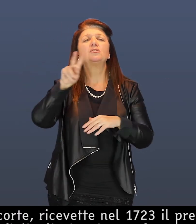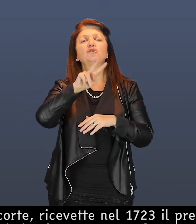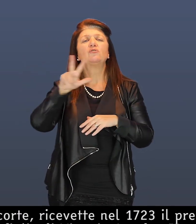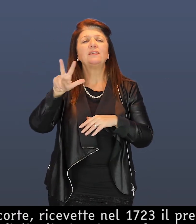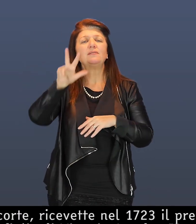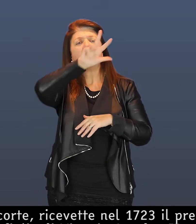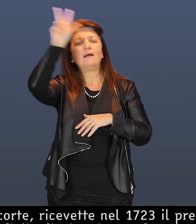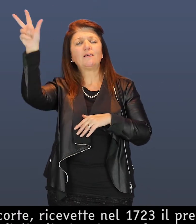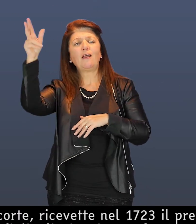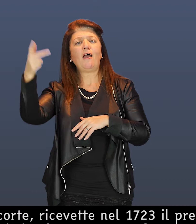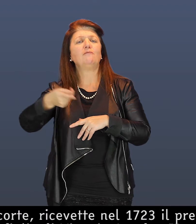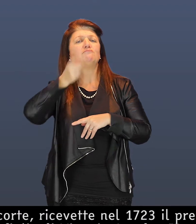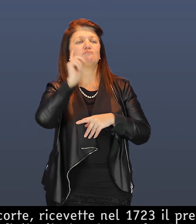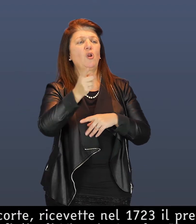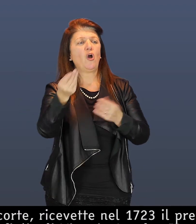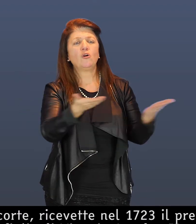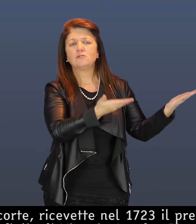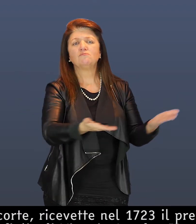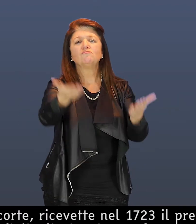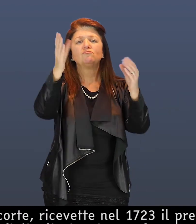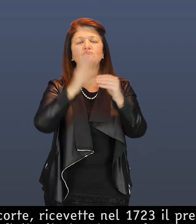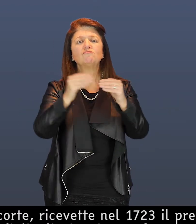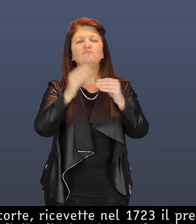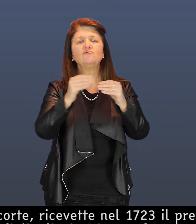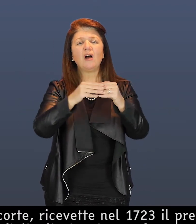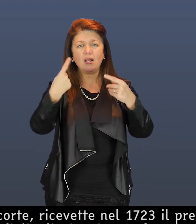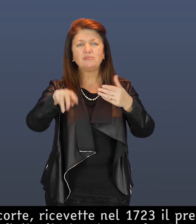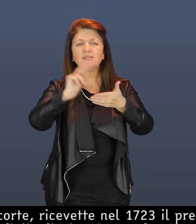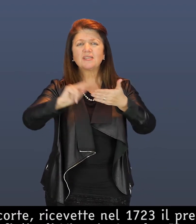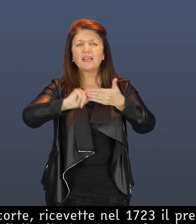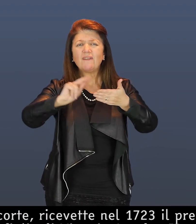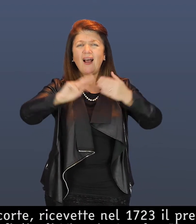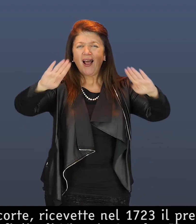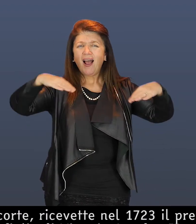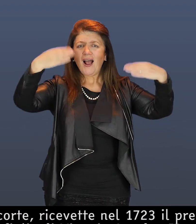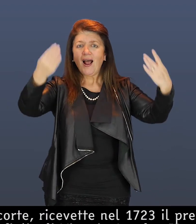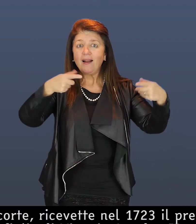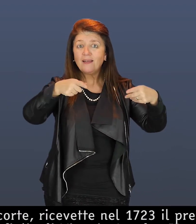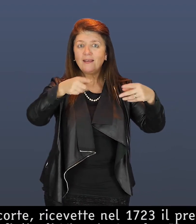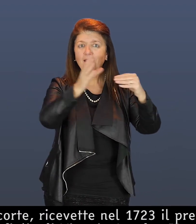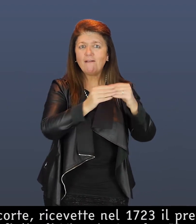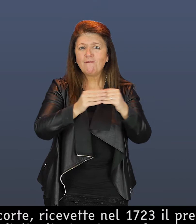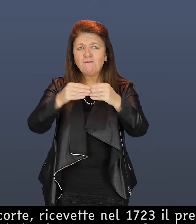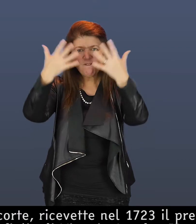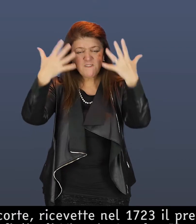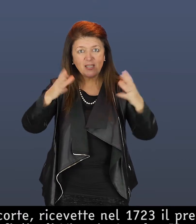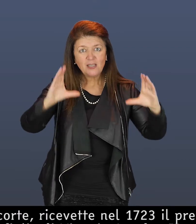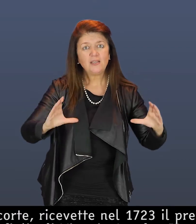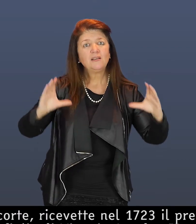della scrivania per il figlio di Vittorio Amedeo II con le raffigurazioni dell'assedio e della